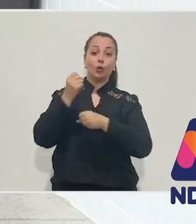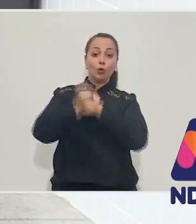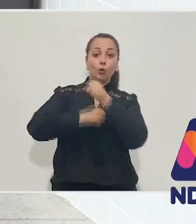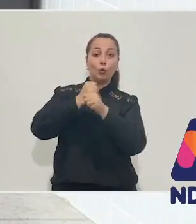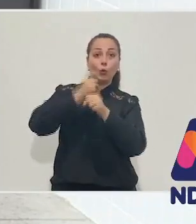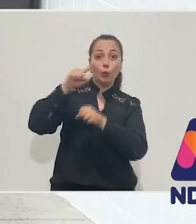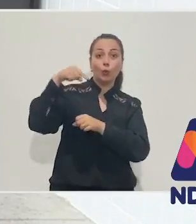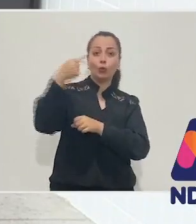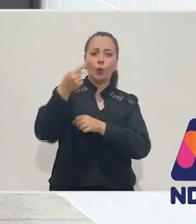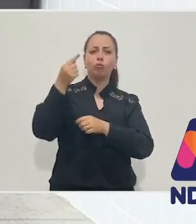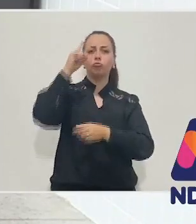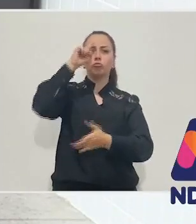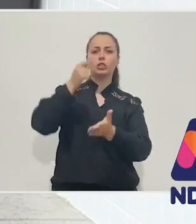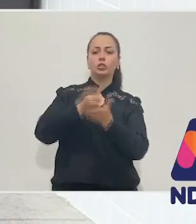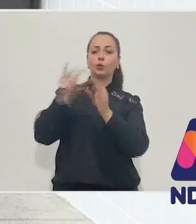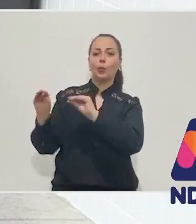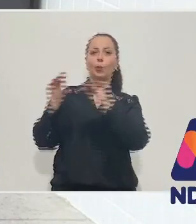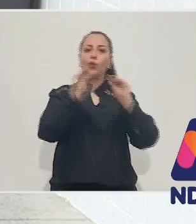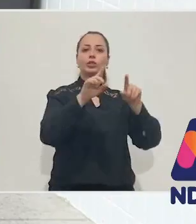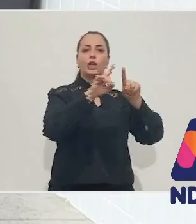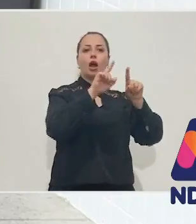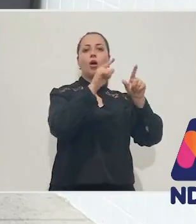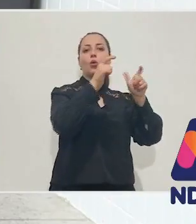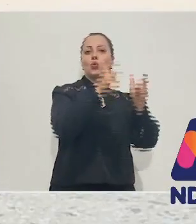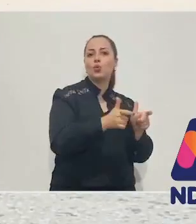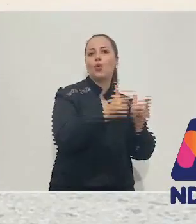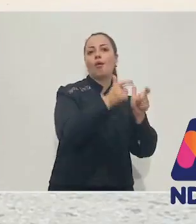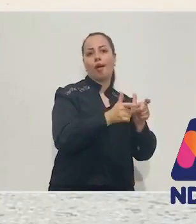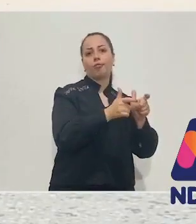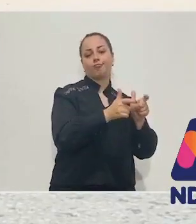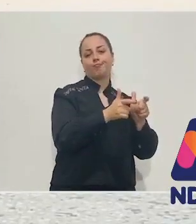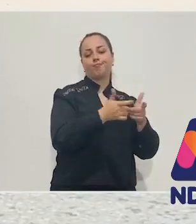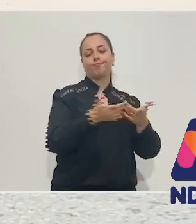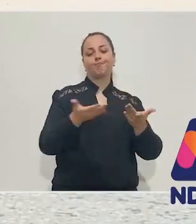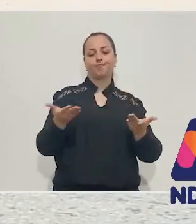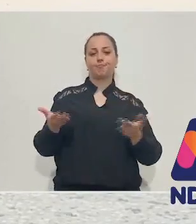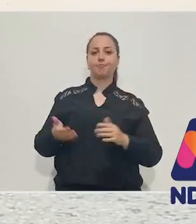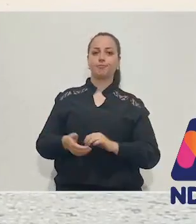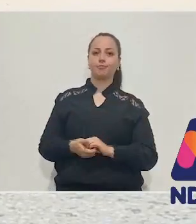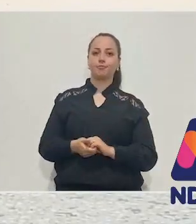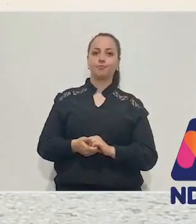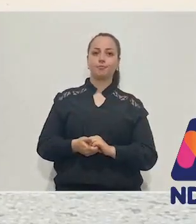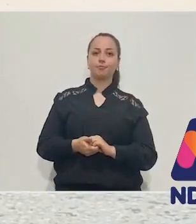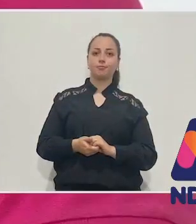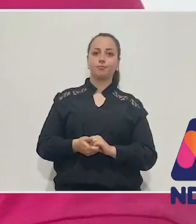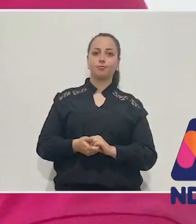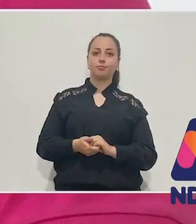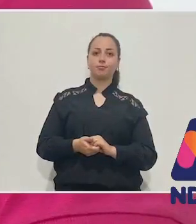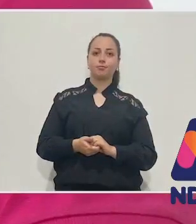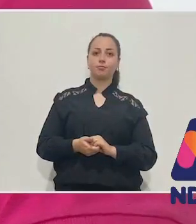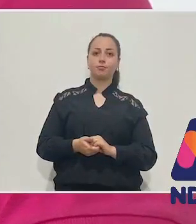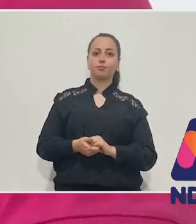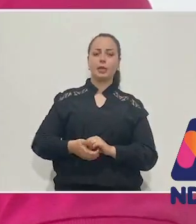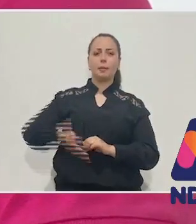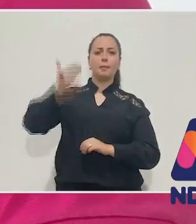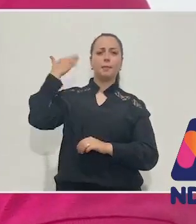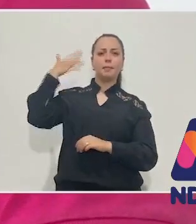seguinte, decidiu mudar o local de votação para não passar pela mesma situação. Estava no colégio Francisco,